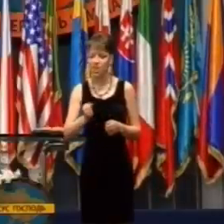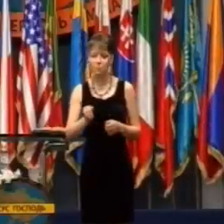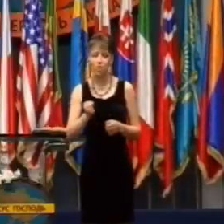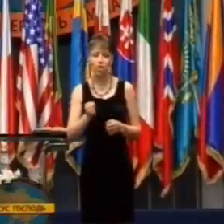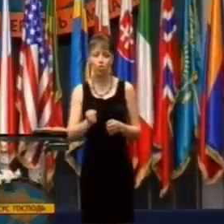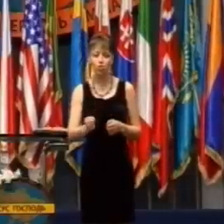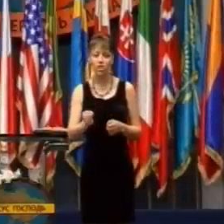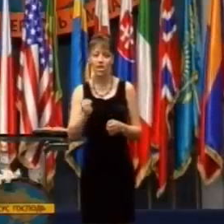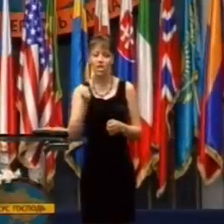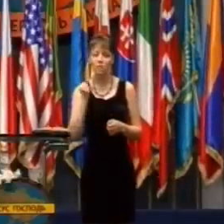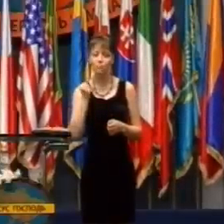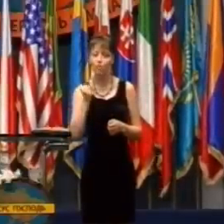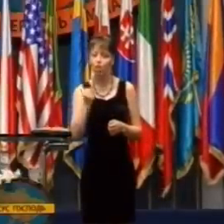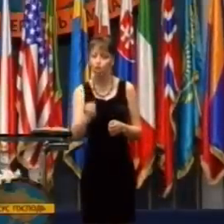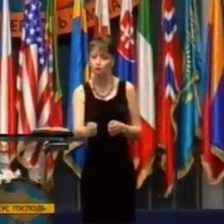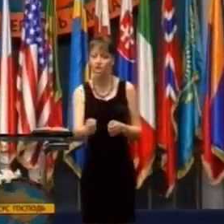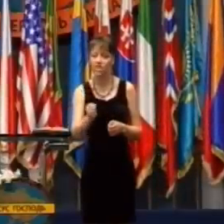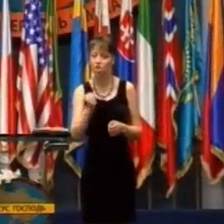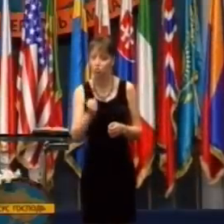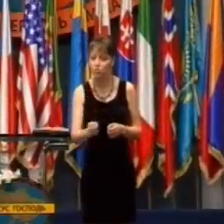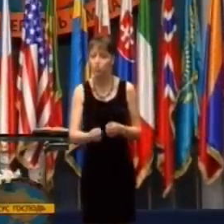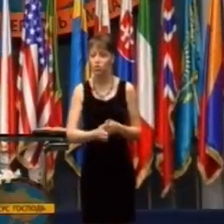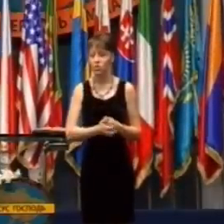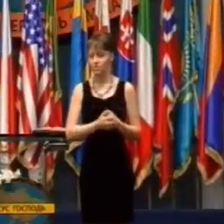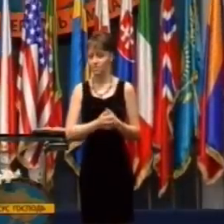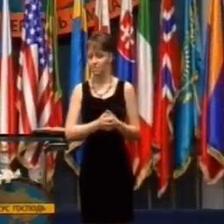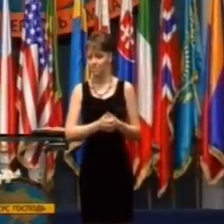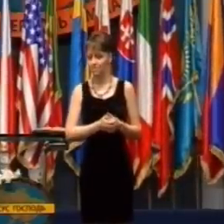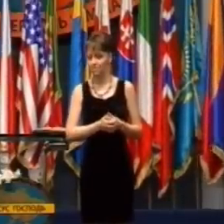v mene Ježiš bude žiť a nezomrie.